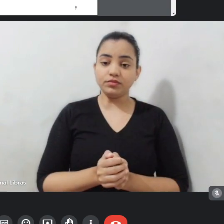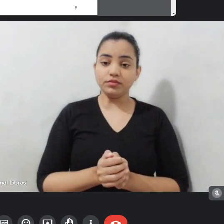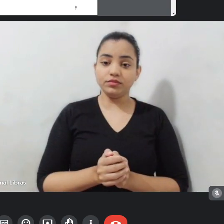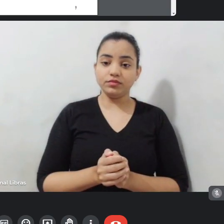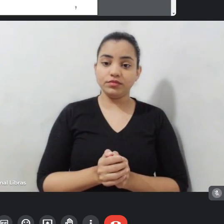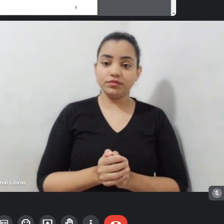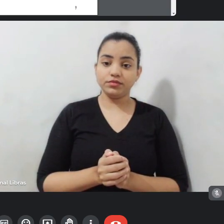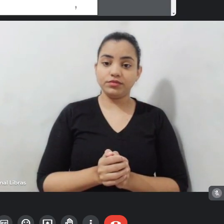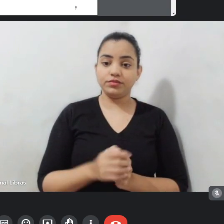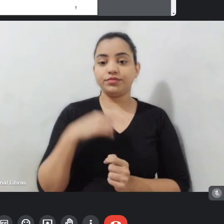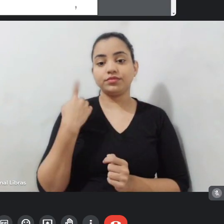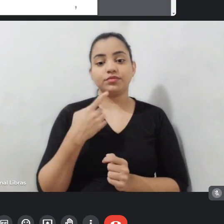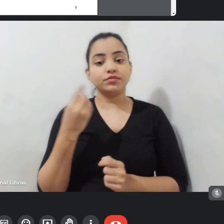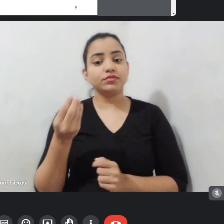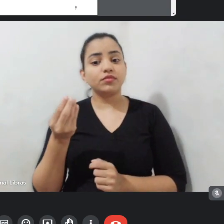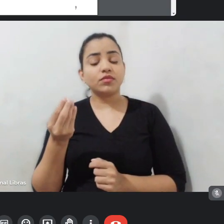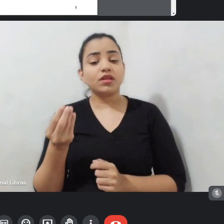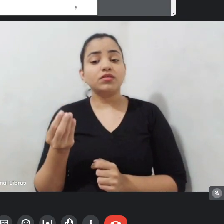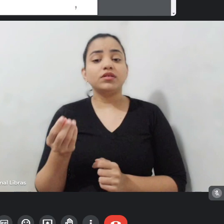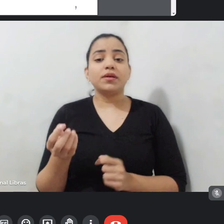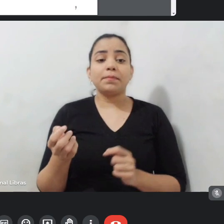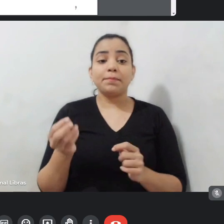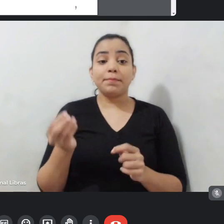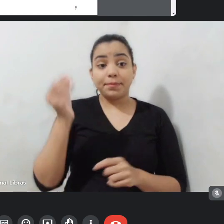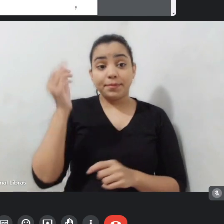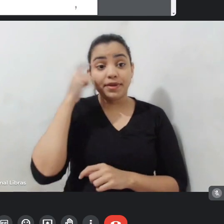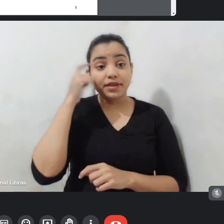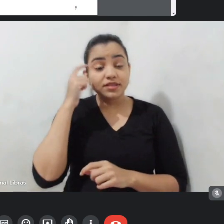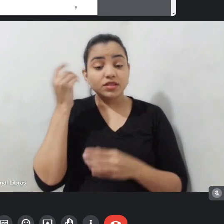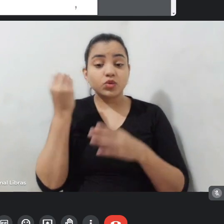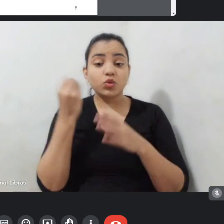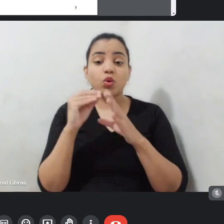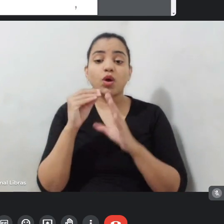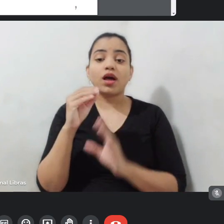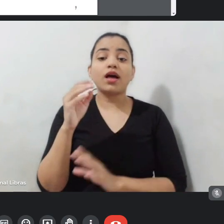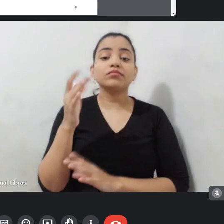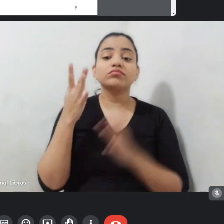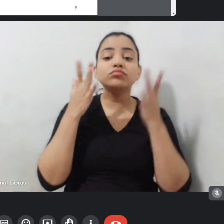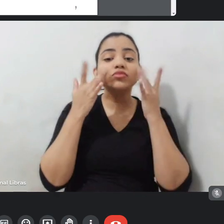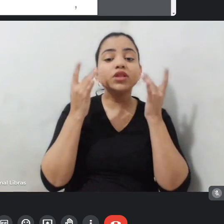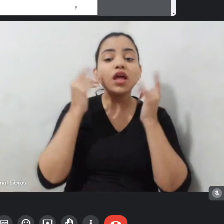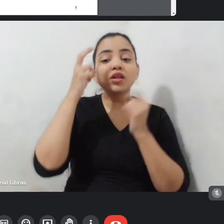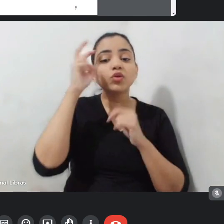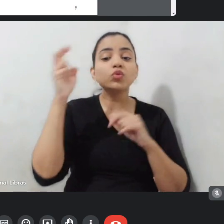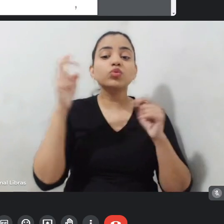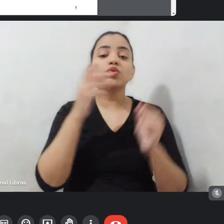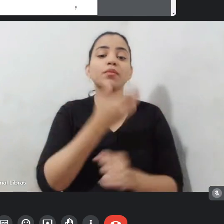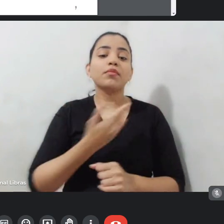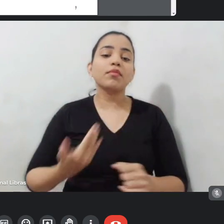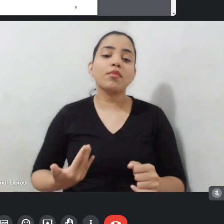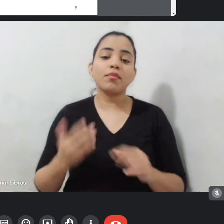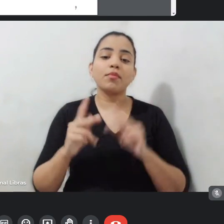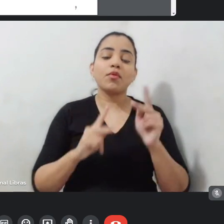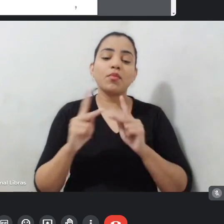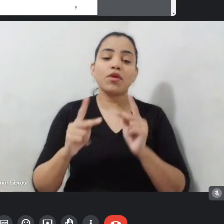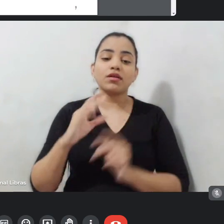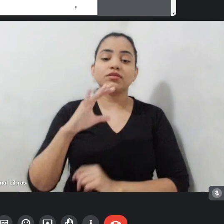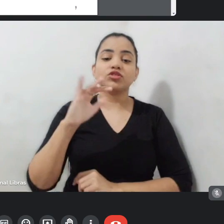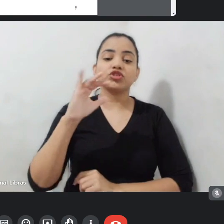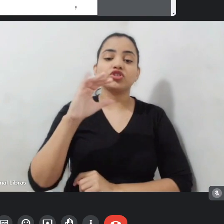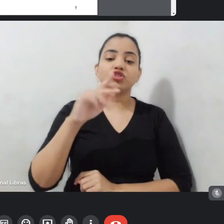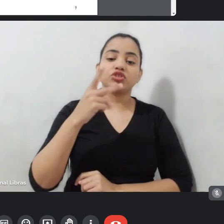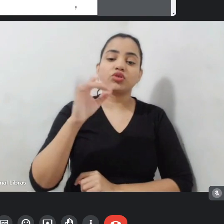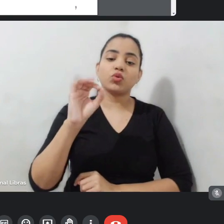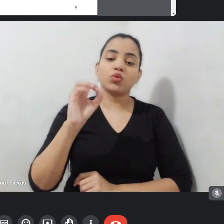o PCP, o Teatro de Cultura Popular, Chico e Daniel, com a possibilidade de virar um cine-teatro. A gente